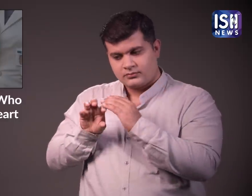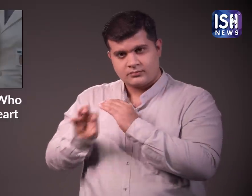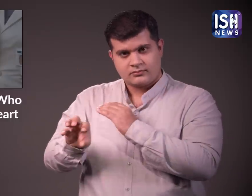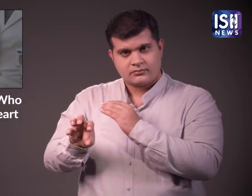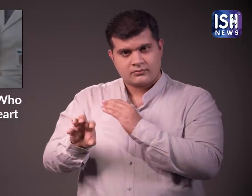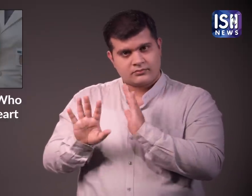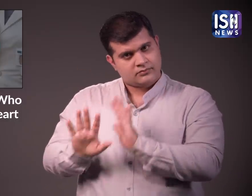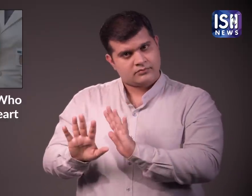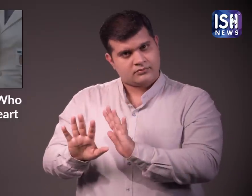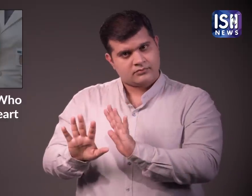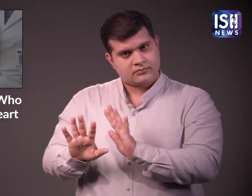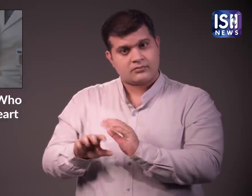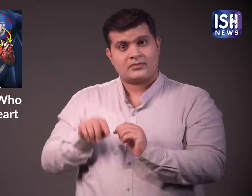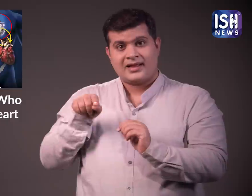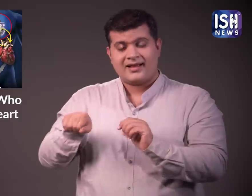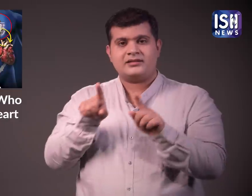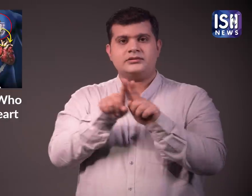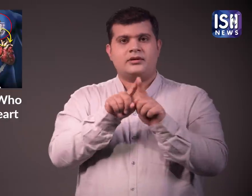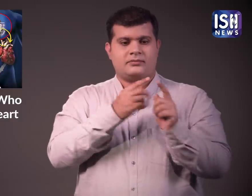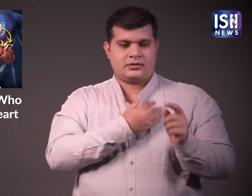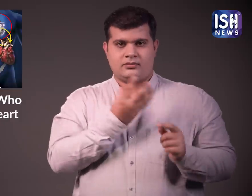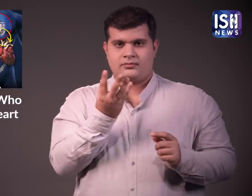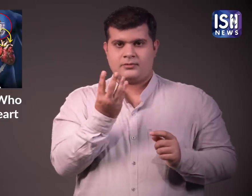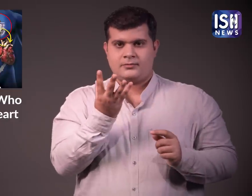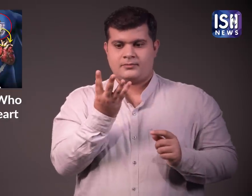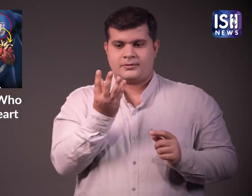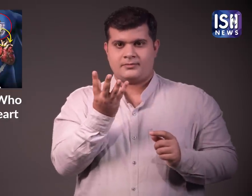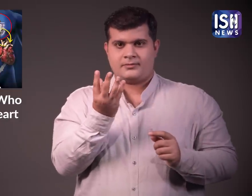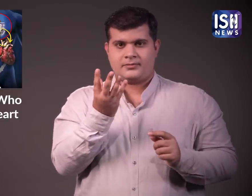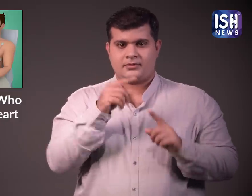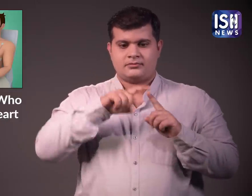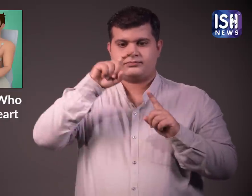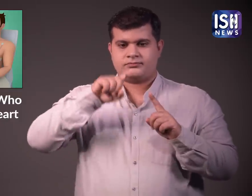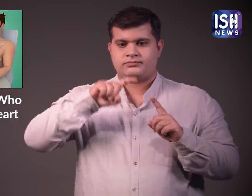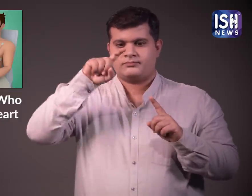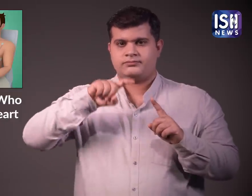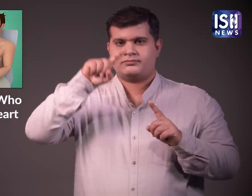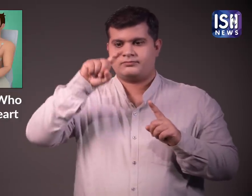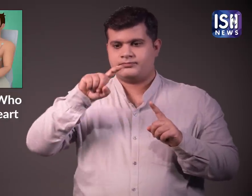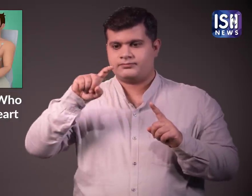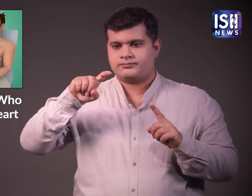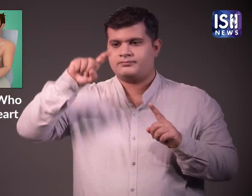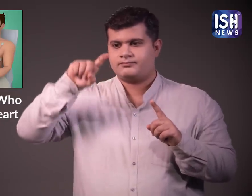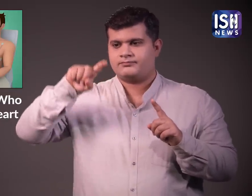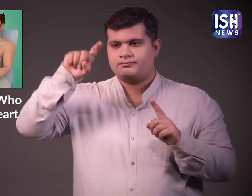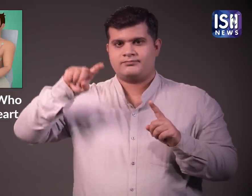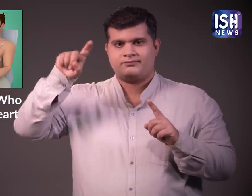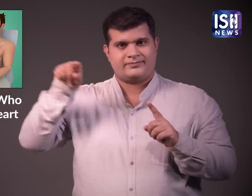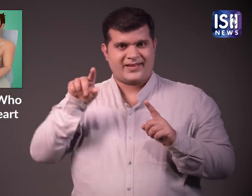दिया जो उसके शरीर में रख प्रसारत करते थे आम तोर पर दिल